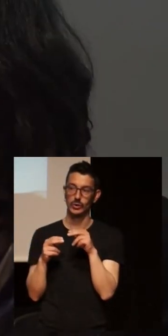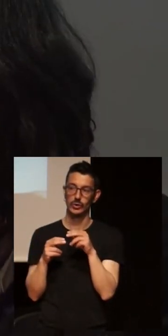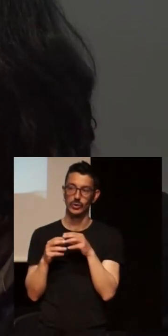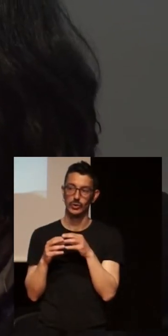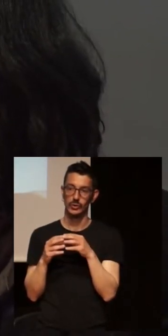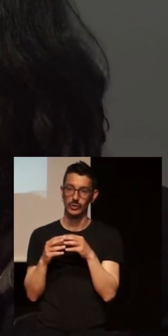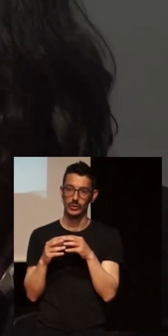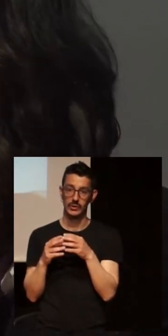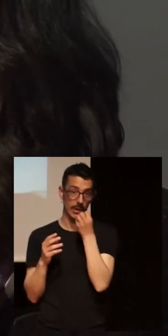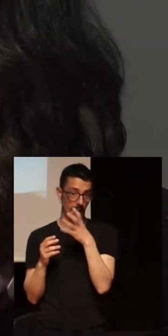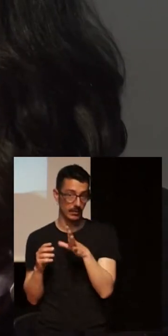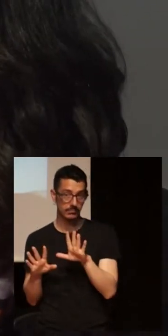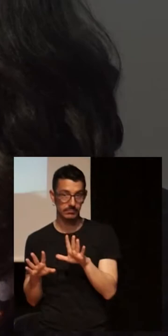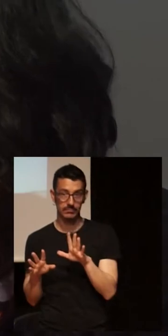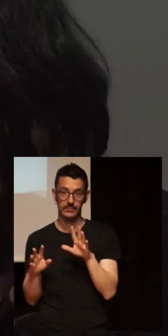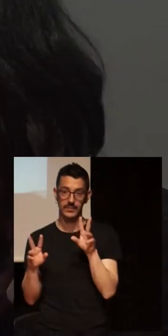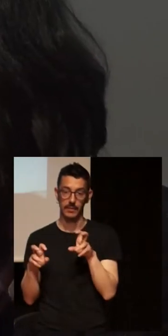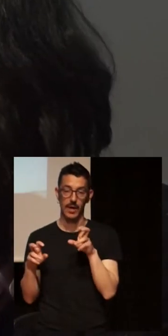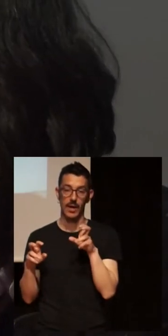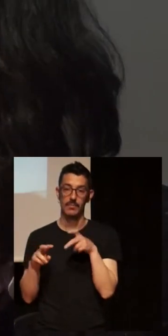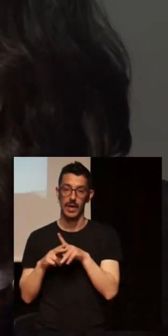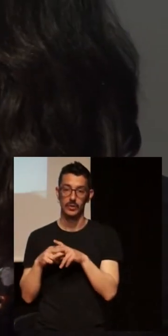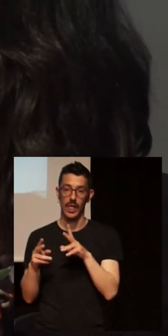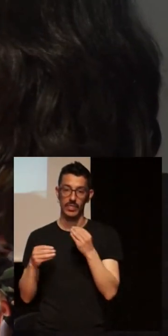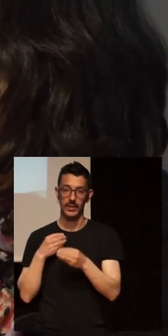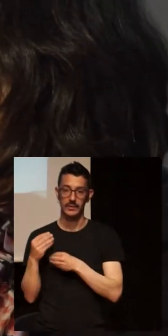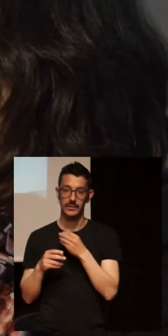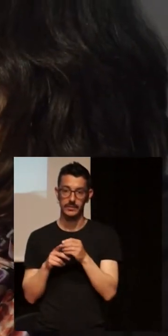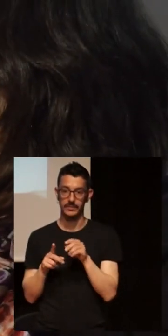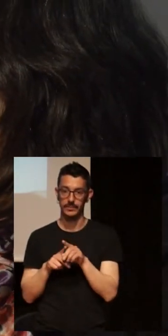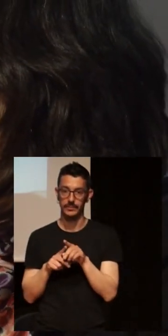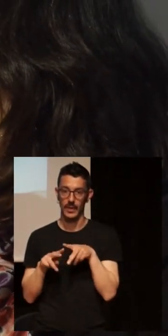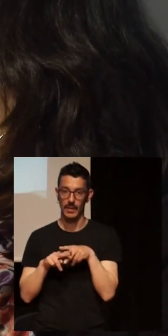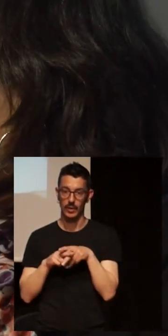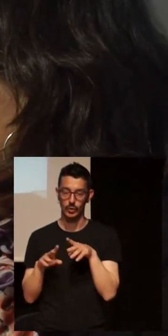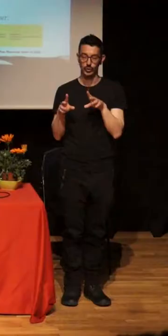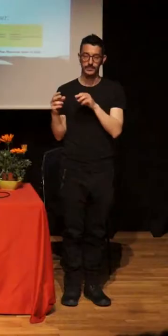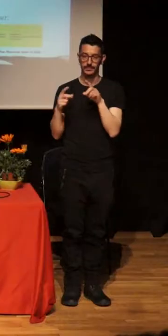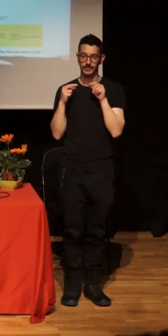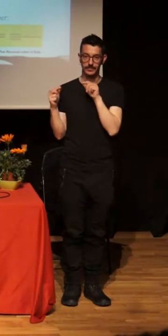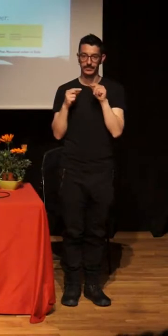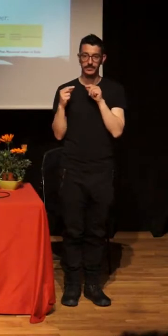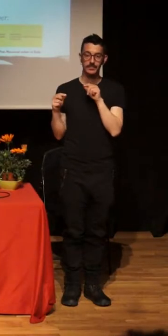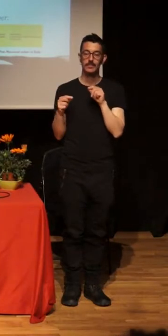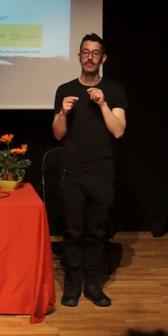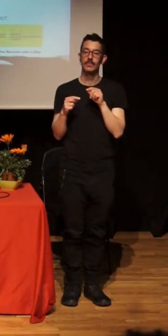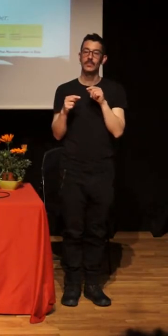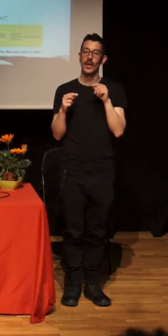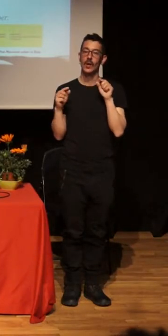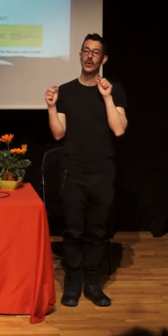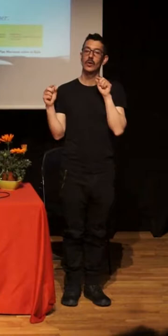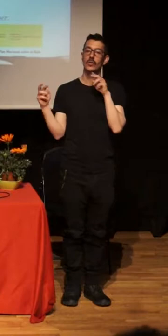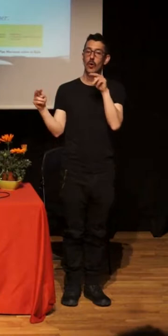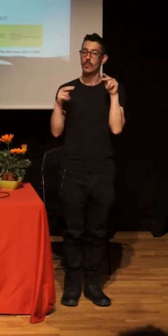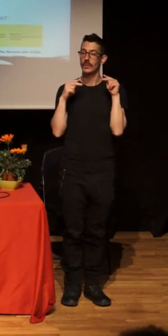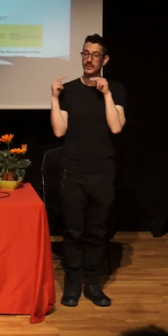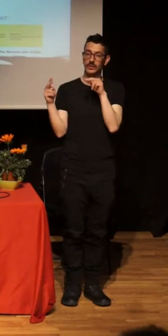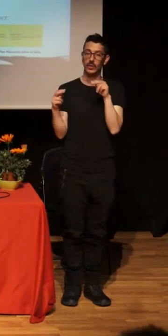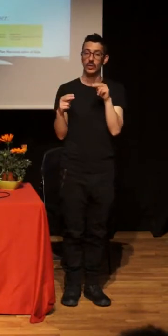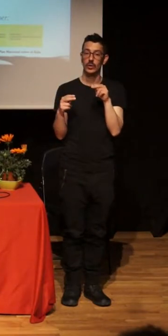is, well, and that the conversations are these internal debates that before they had, now they are less, when you